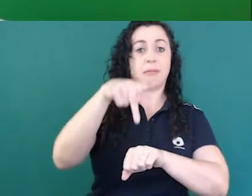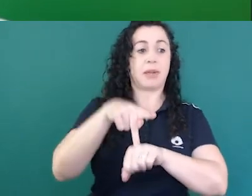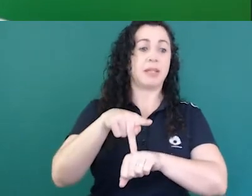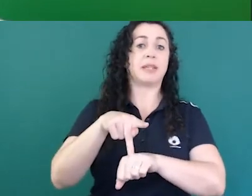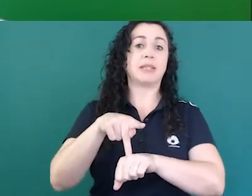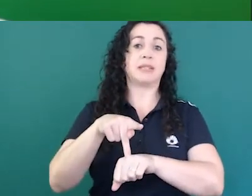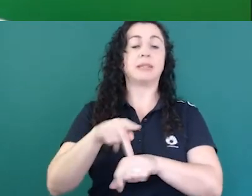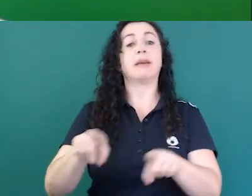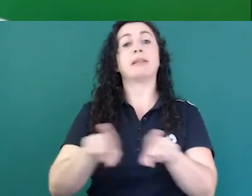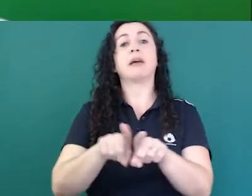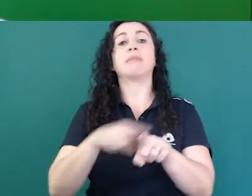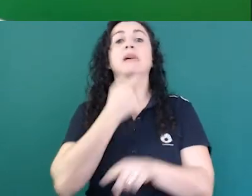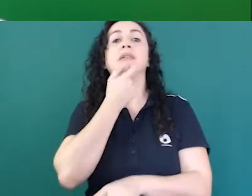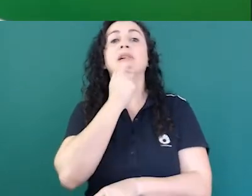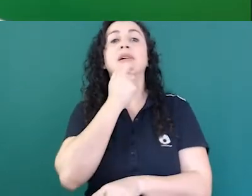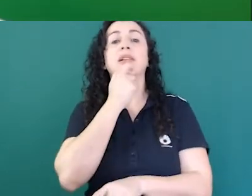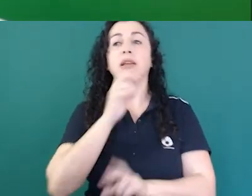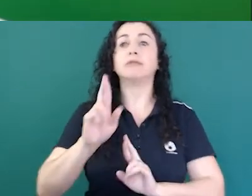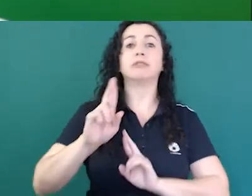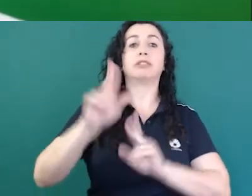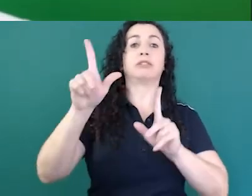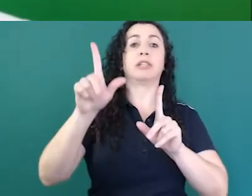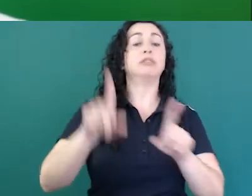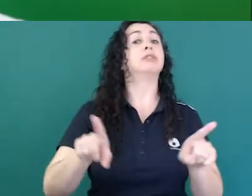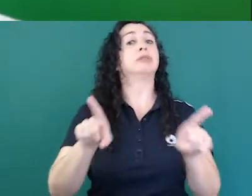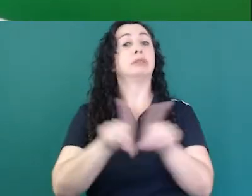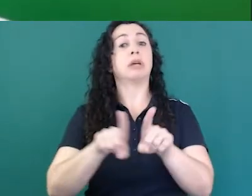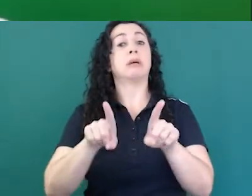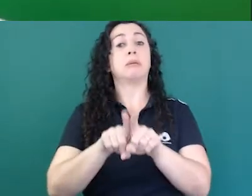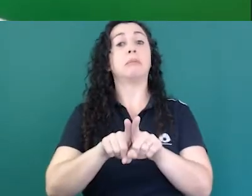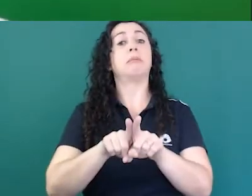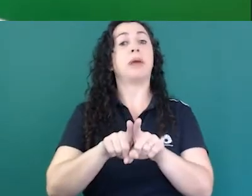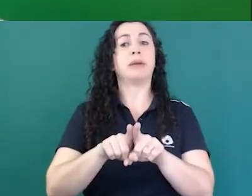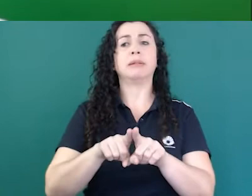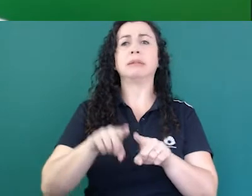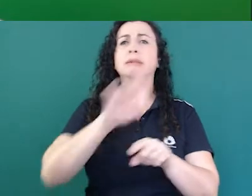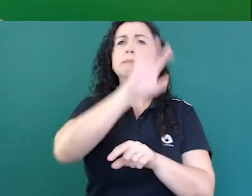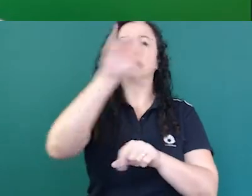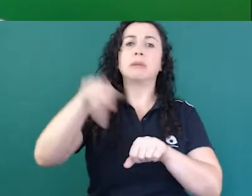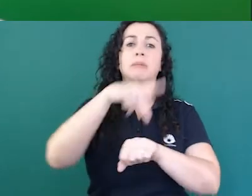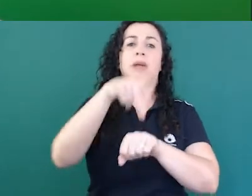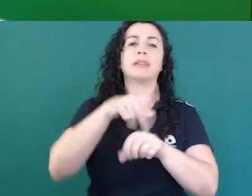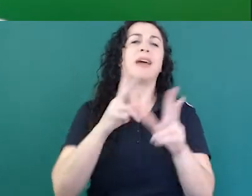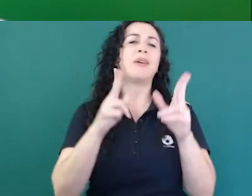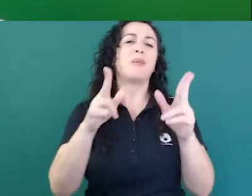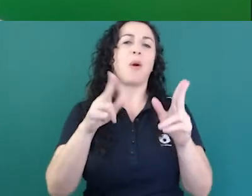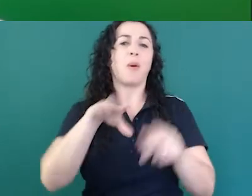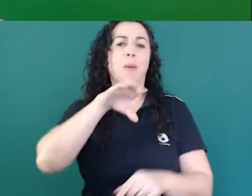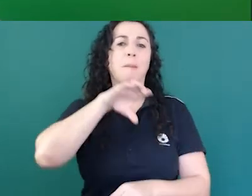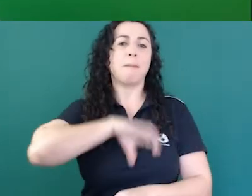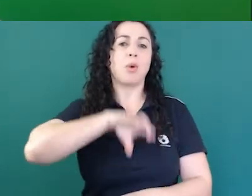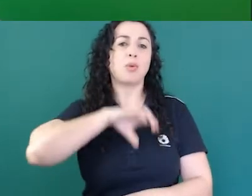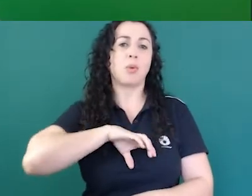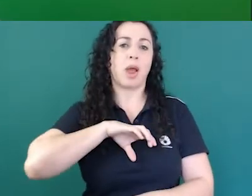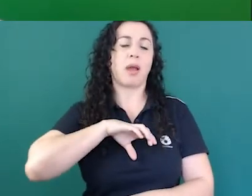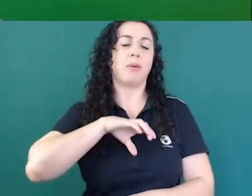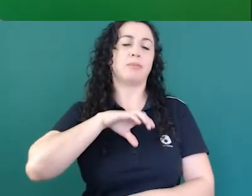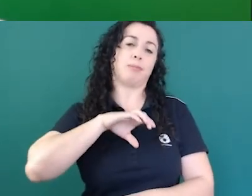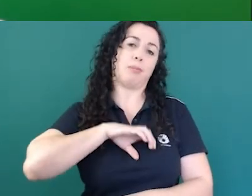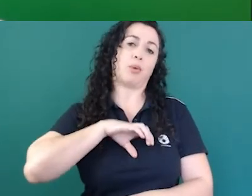no Reino Unido, que é diferente na Austrália. E no português também, no Brasil é diferente de Portugal, é diferente de Moçambique, e assim como é que